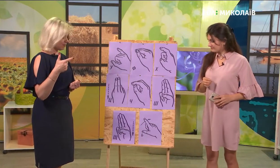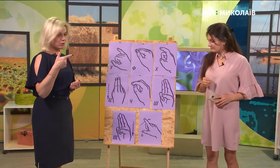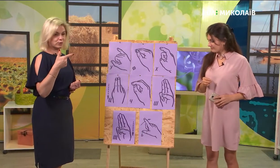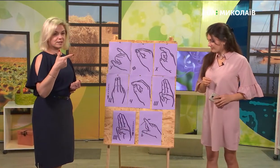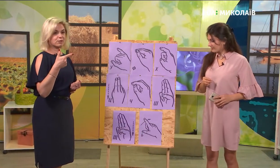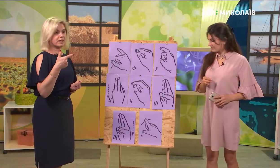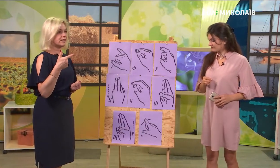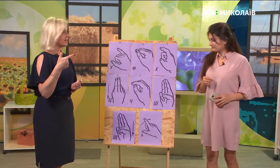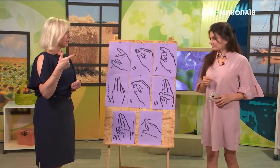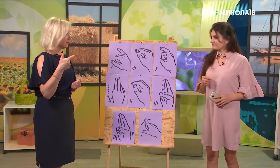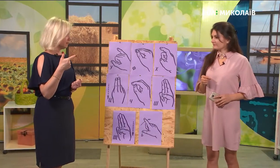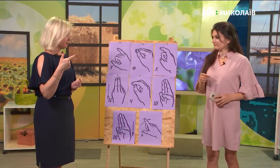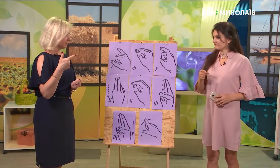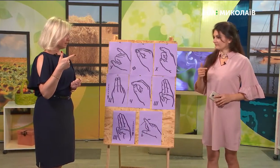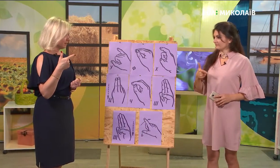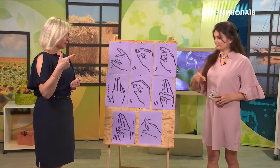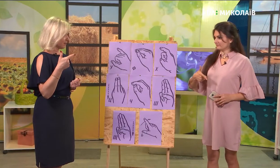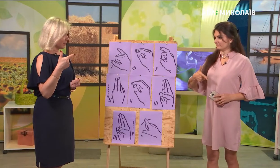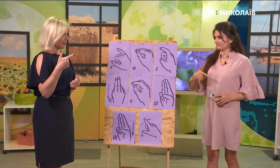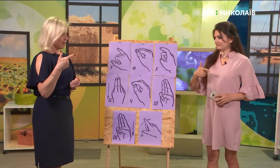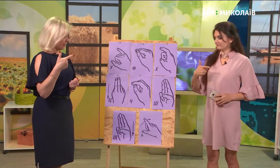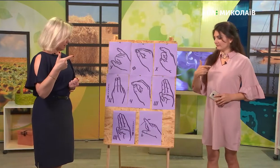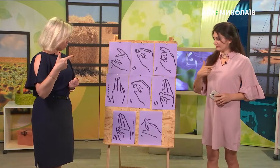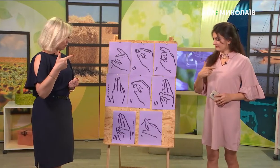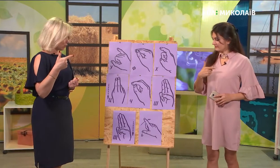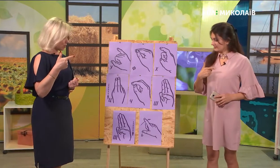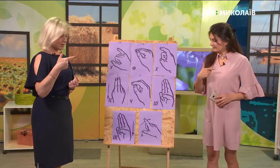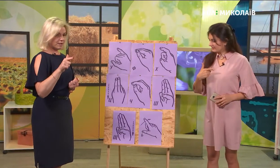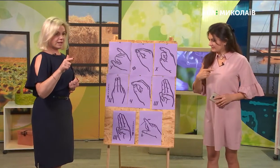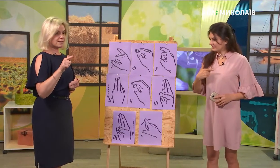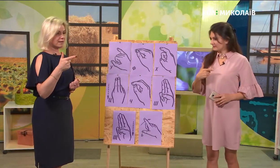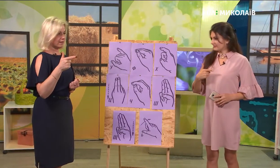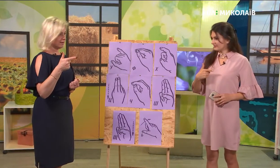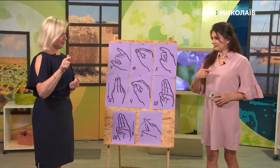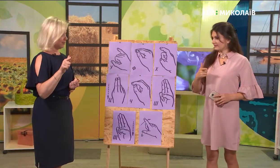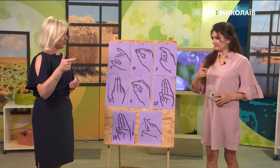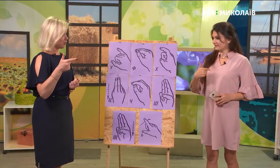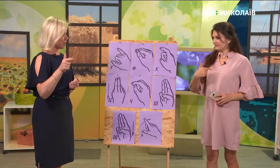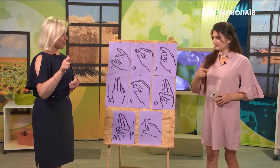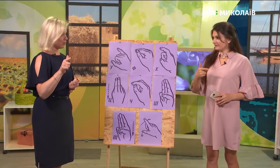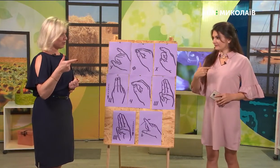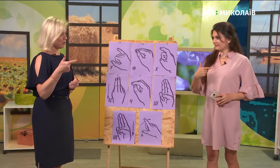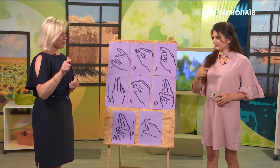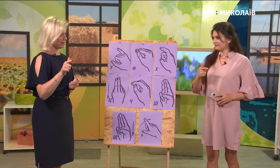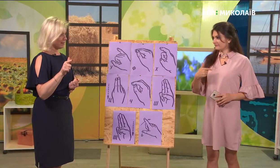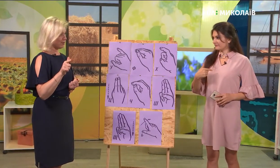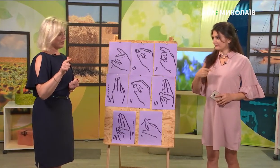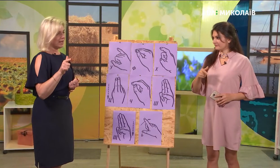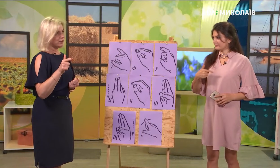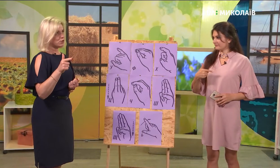виконується от як літера «г», але тут в русі – м'який знак. Ну, трошки ми його тако повертаємо. Ну,